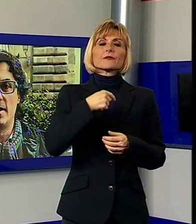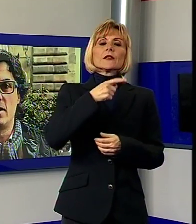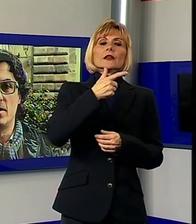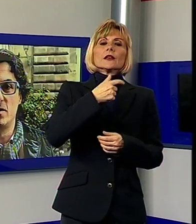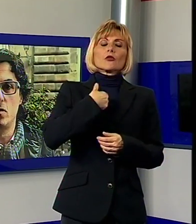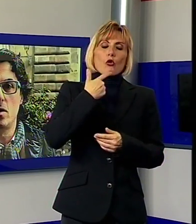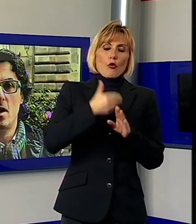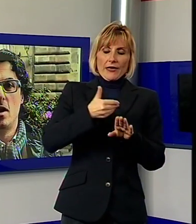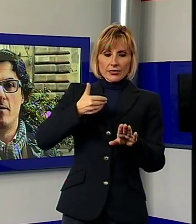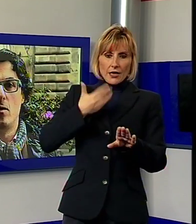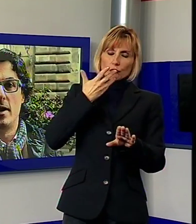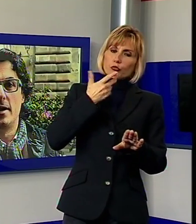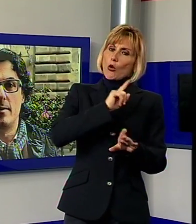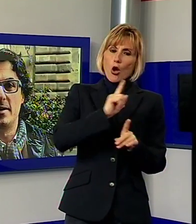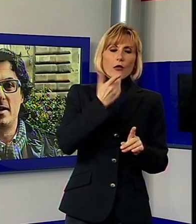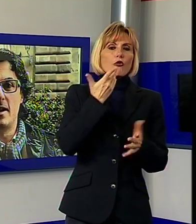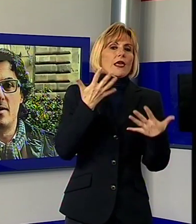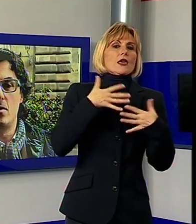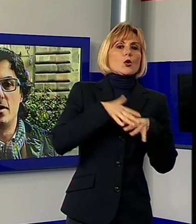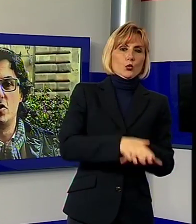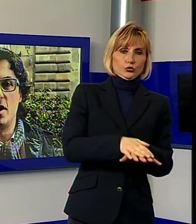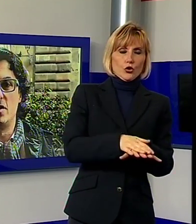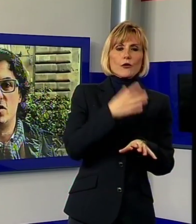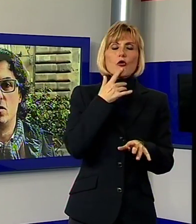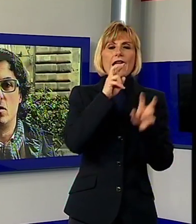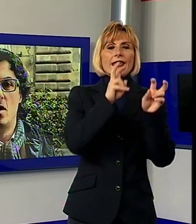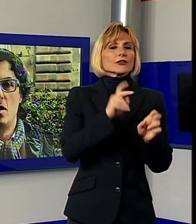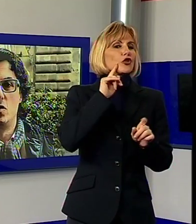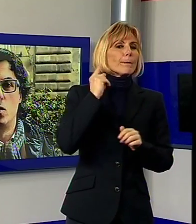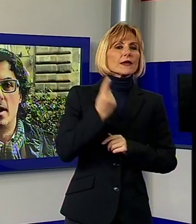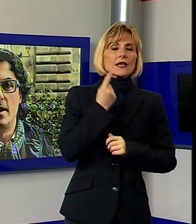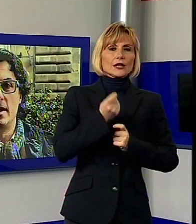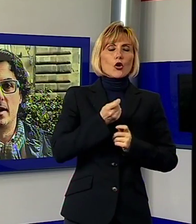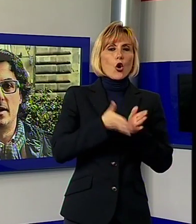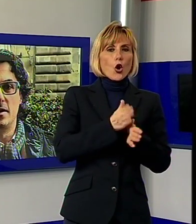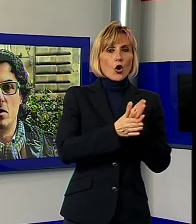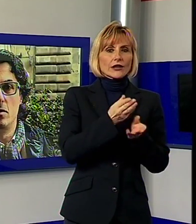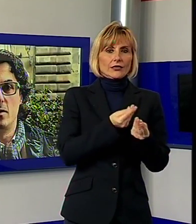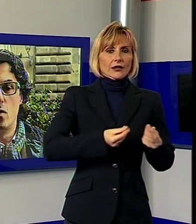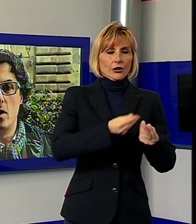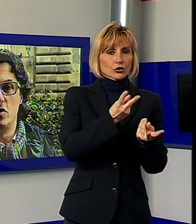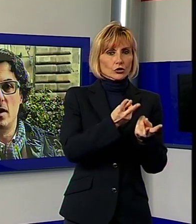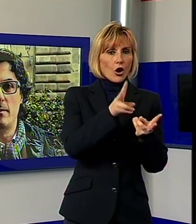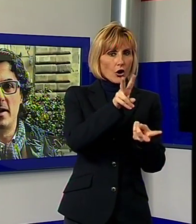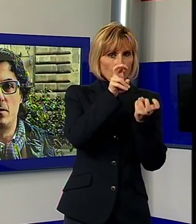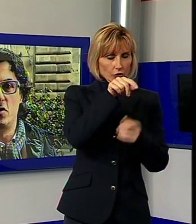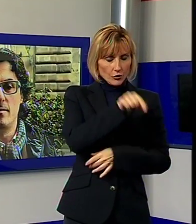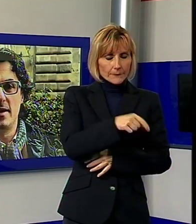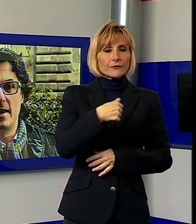dietro nessuno, che vuole ripartire dalle migliori energie che ci sono sul territorio. Per cui oggi parte ufficialmente